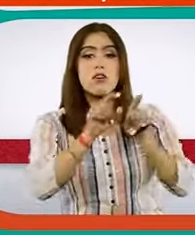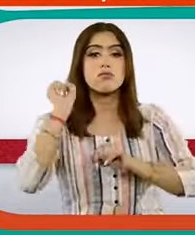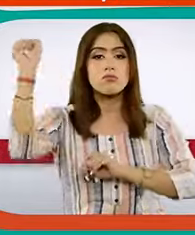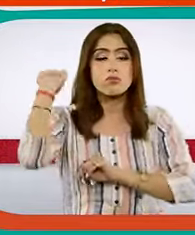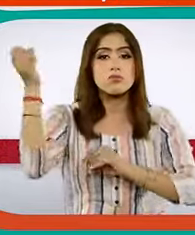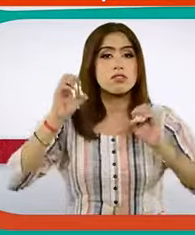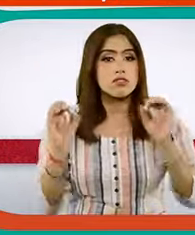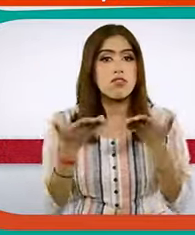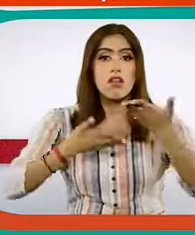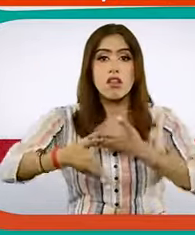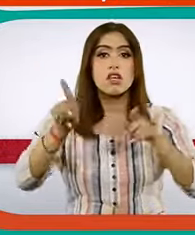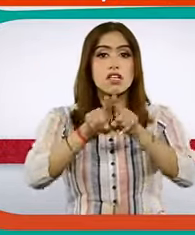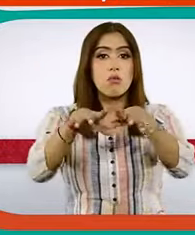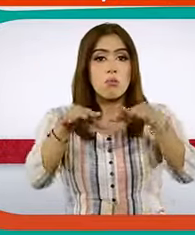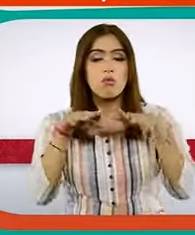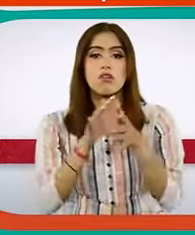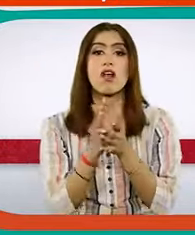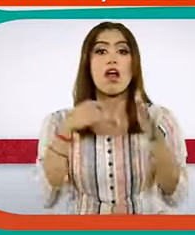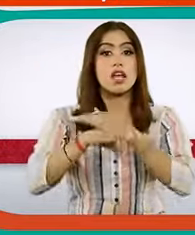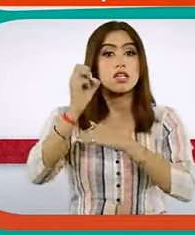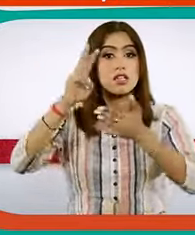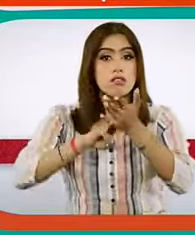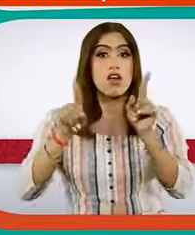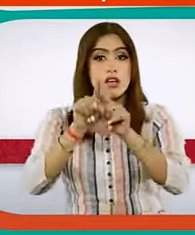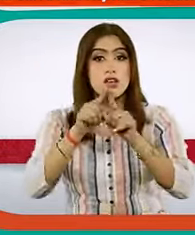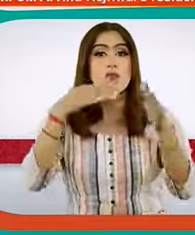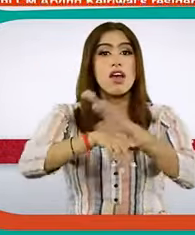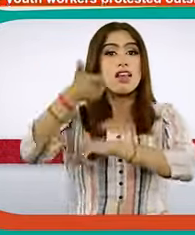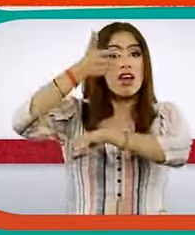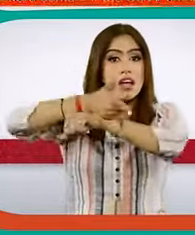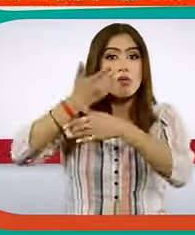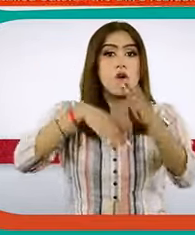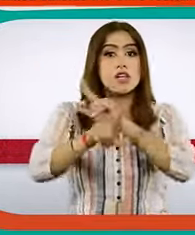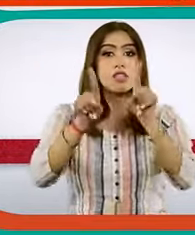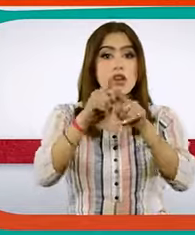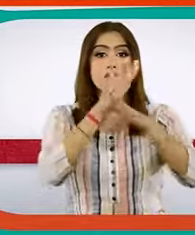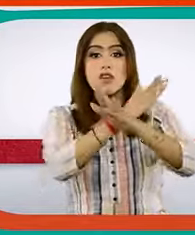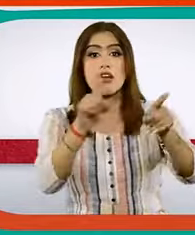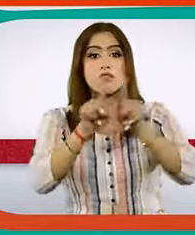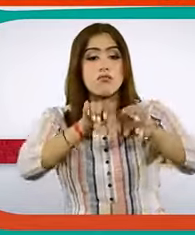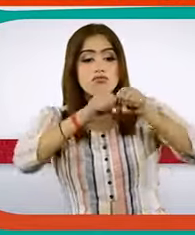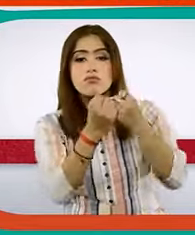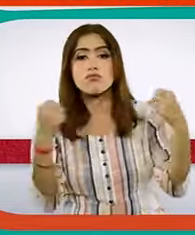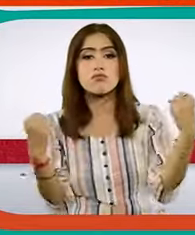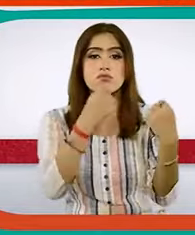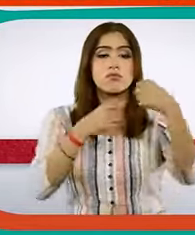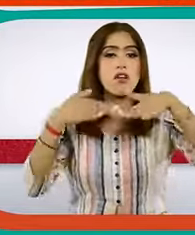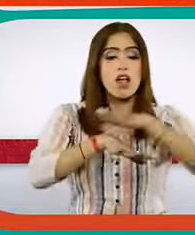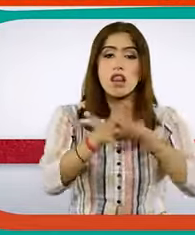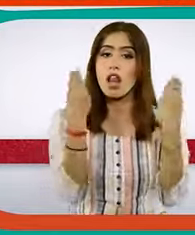कारेकरताओं ने प्रदर्शन के दौरान CM आवास पर लगे CCTV कैमरे और सुरक्षब बैरियर पर हमला कर उन्हें नुकसान पहुंचाया